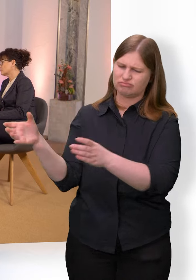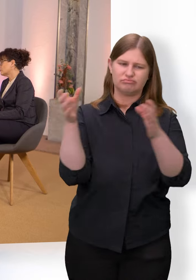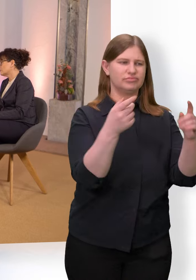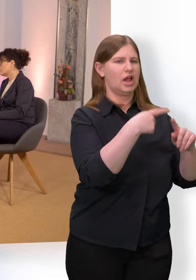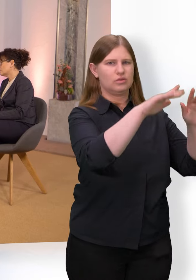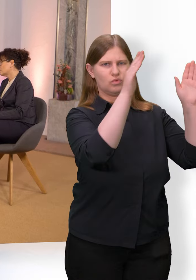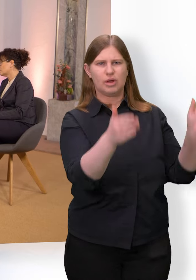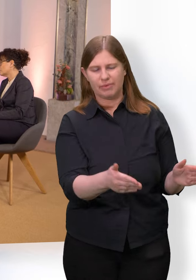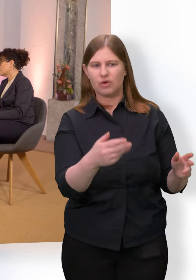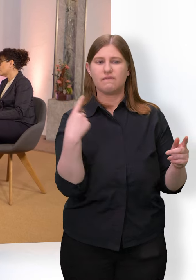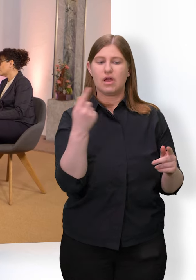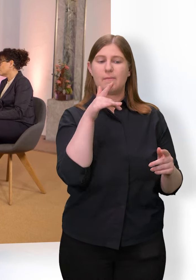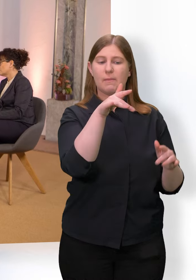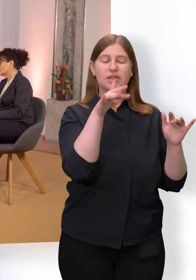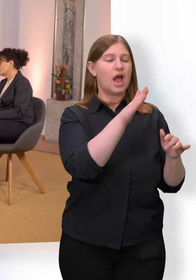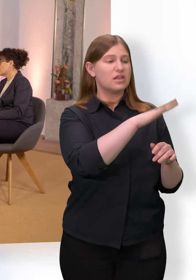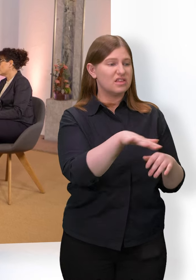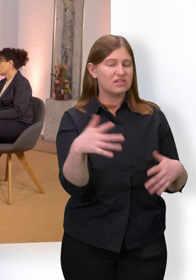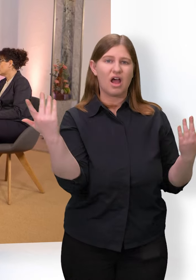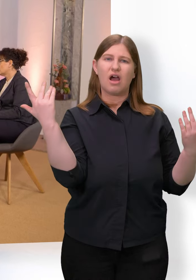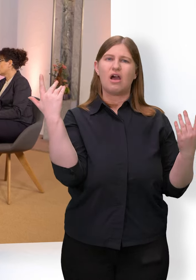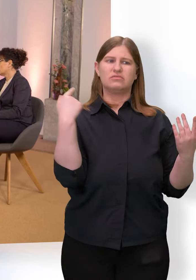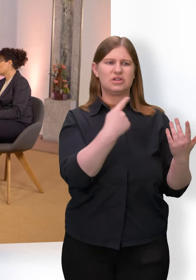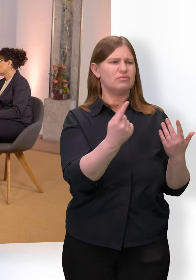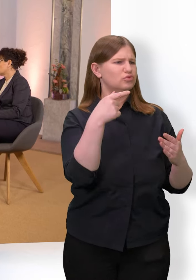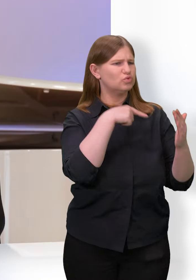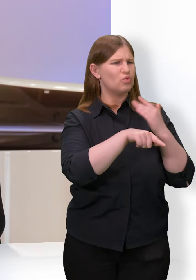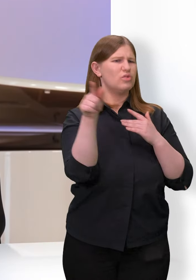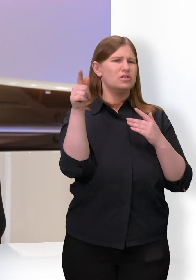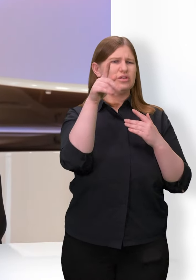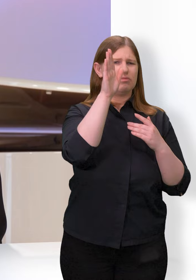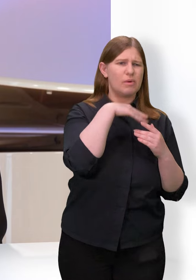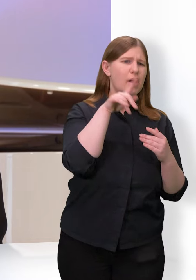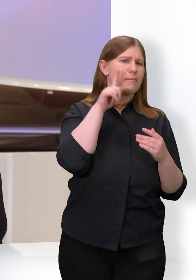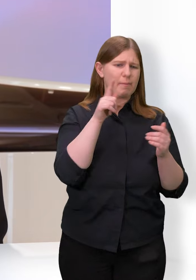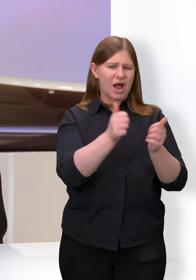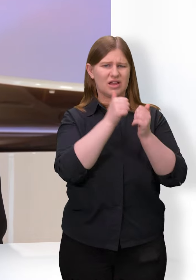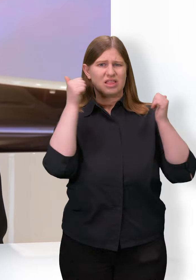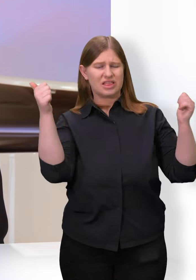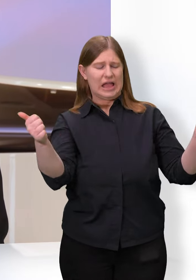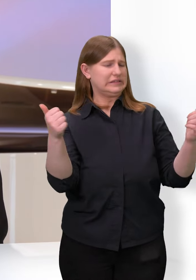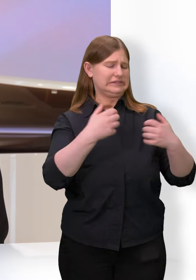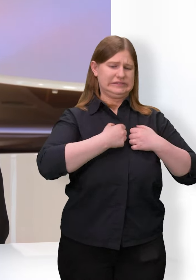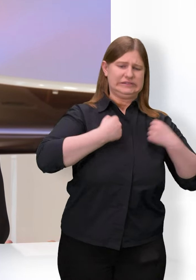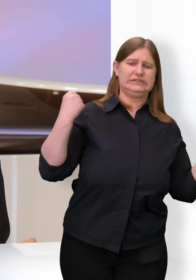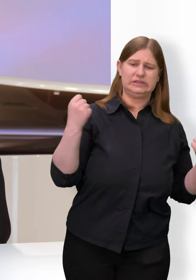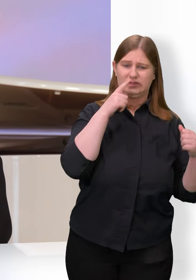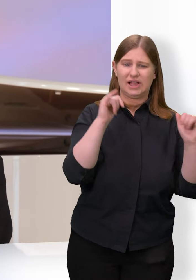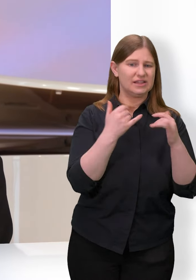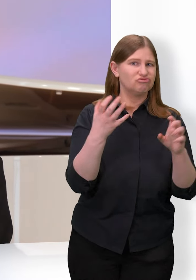die durch Trennungsgeschichten zerrissen sind zwischen Mama und Papa und wo Eltern, wenn Eltern es nicht schaffen, auf eine gute Art und Weise